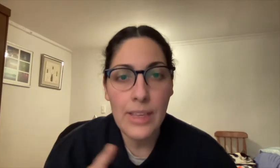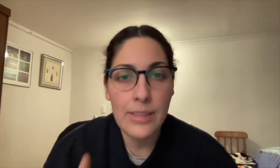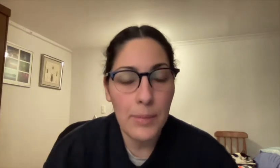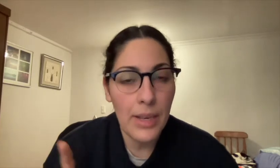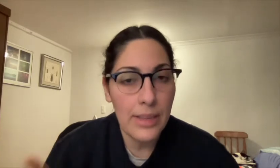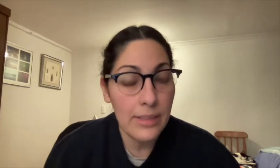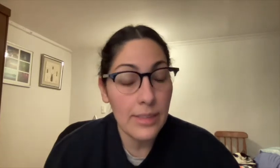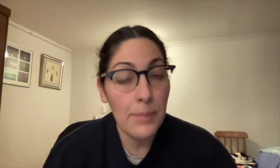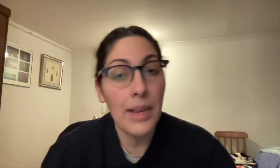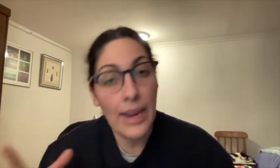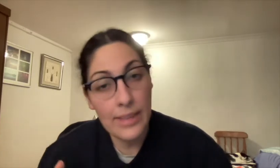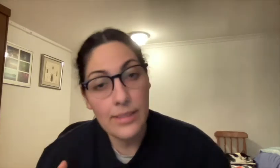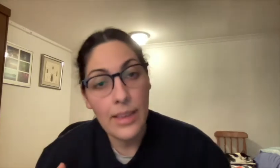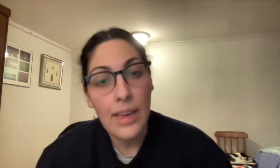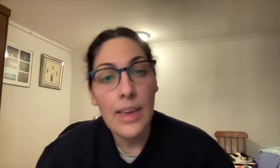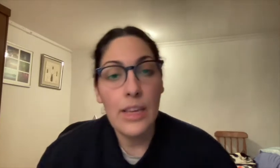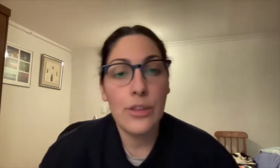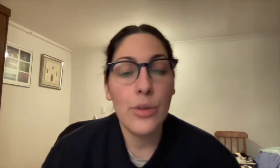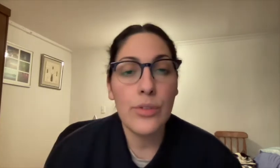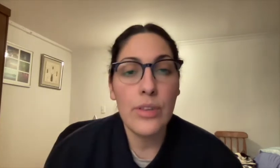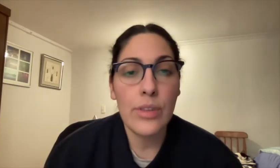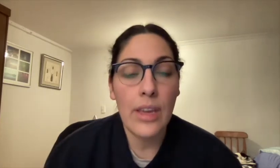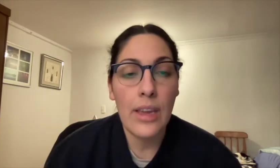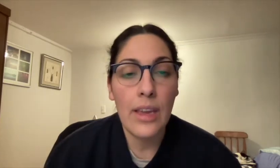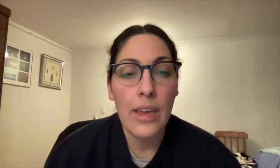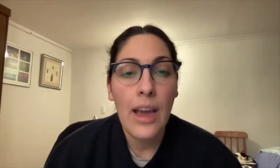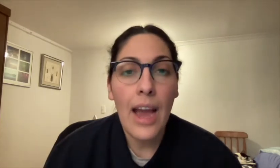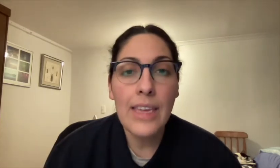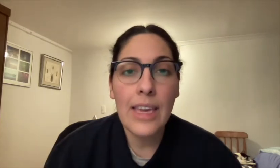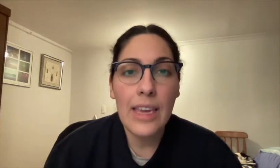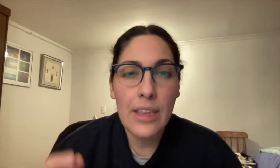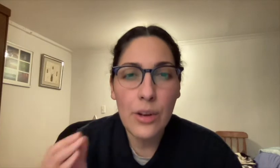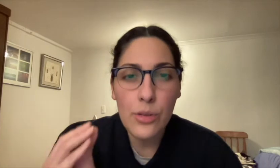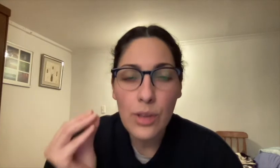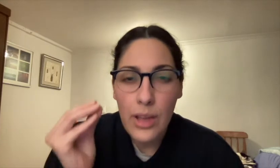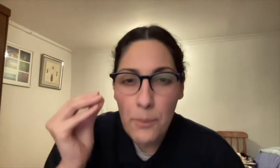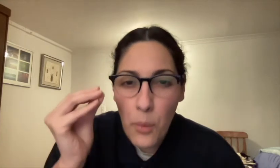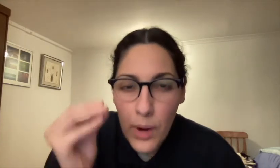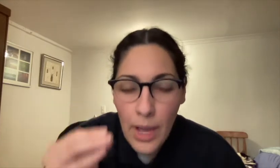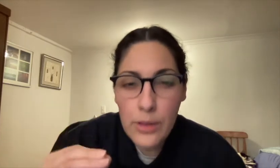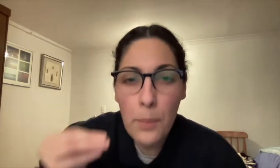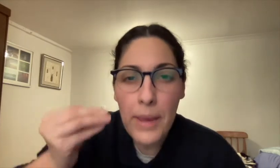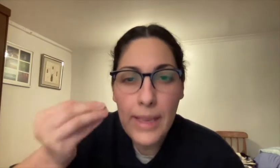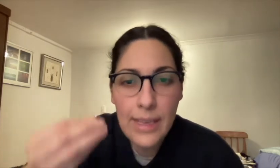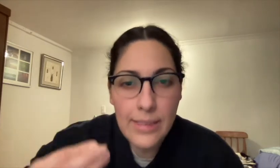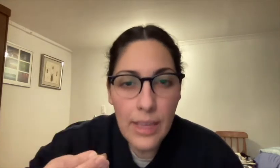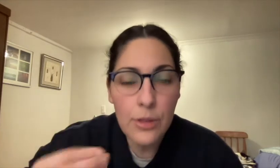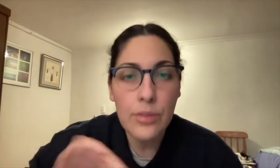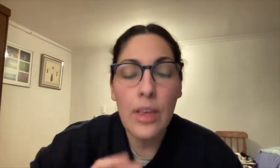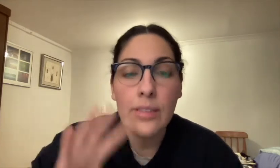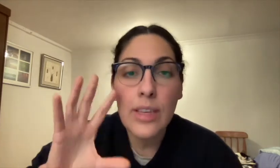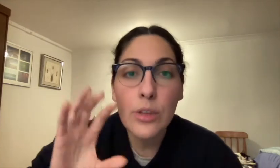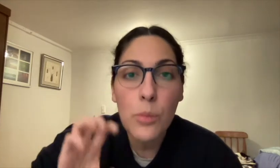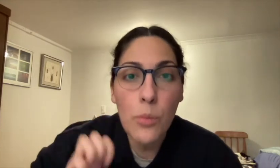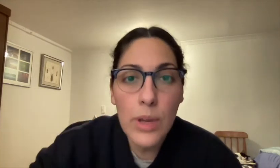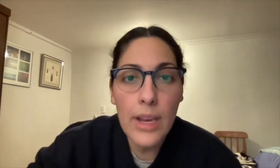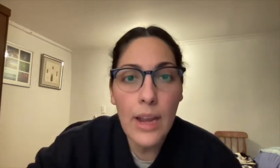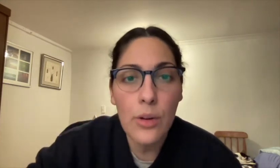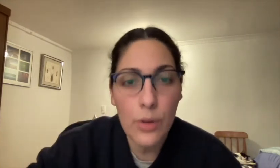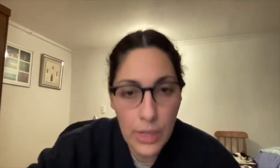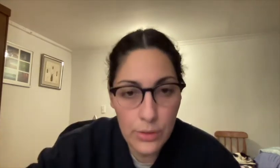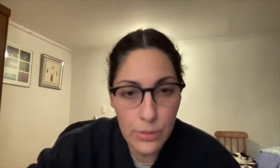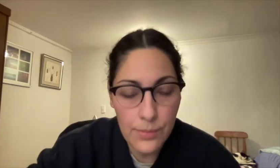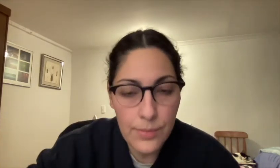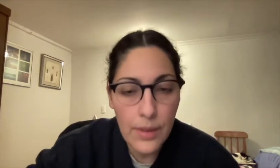diferentes y similares, entonces hay que irlos buscando, pesquisando, siendo muy